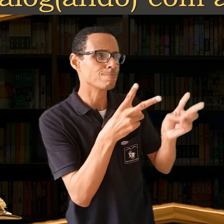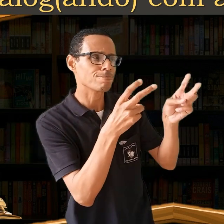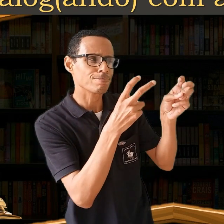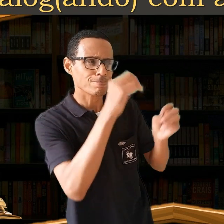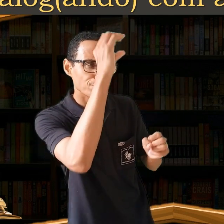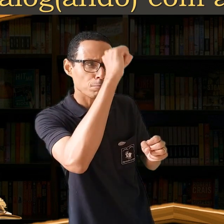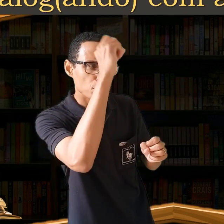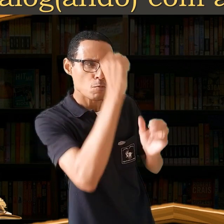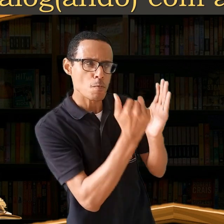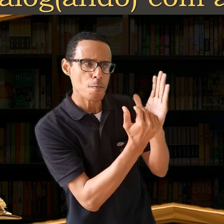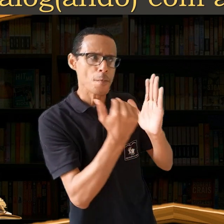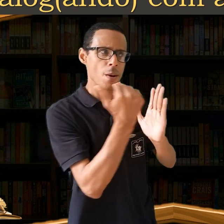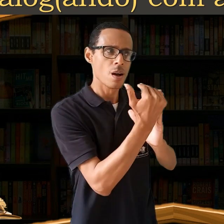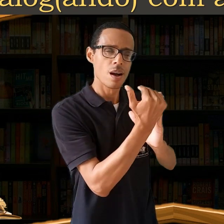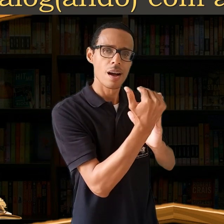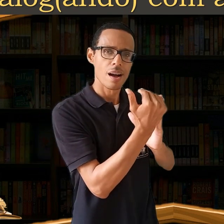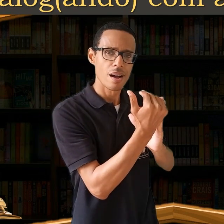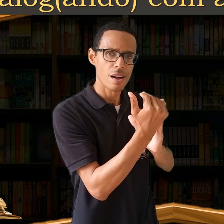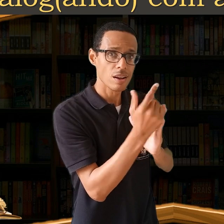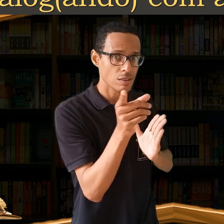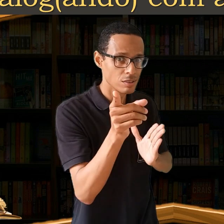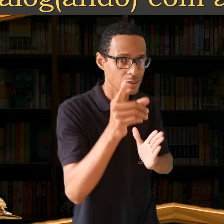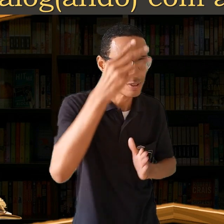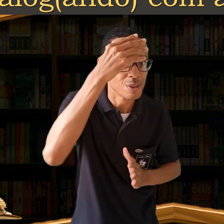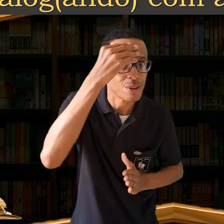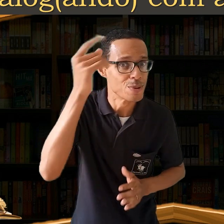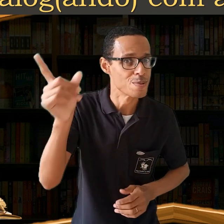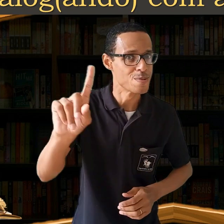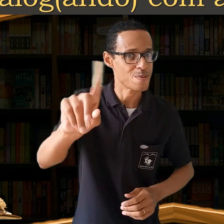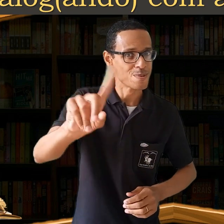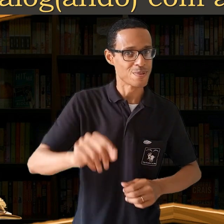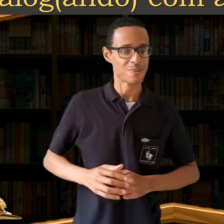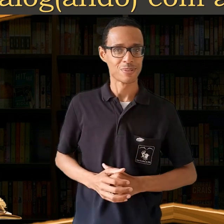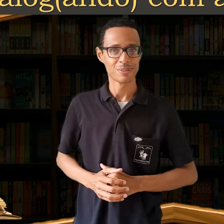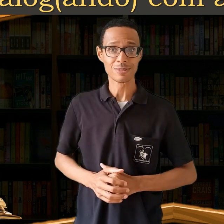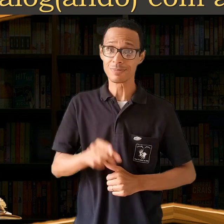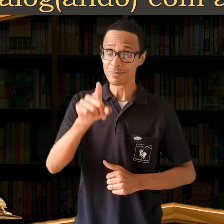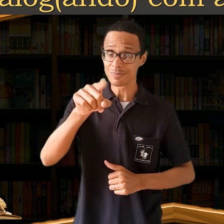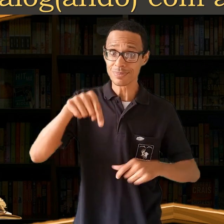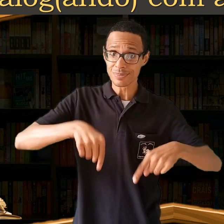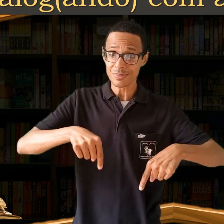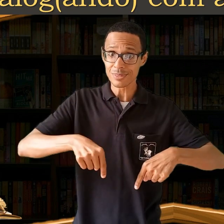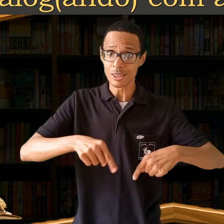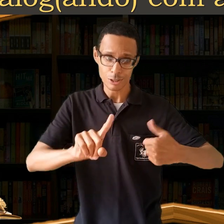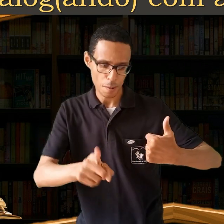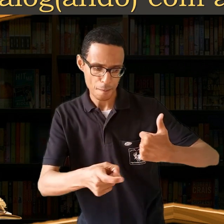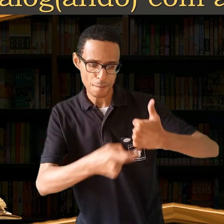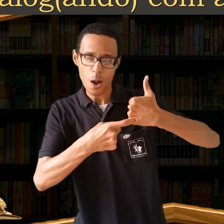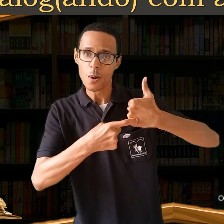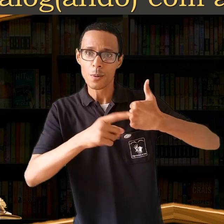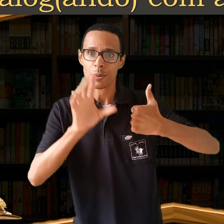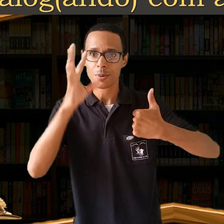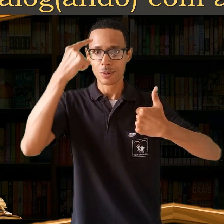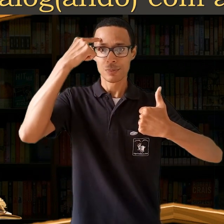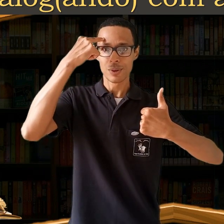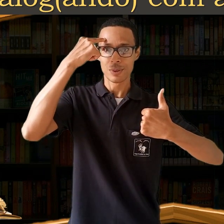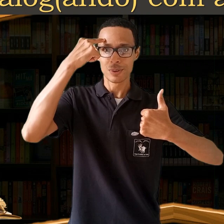muito importante. Vai perder? Já defina o lembrete para não esquecer e convide seus